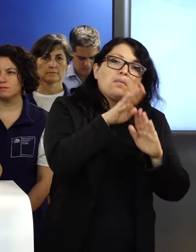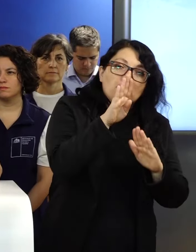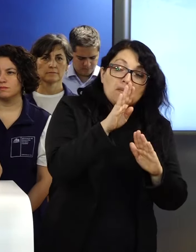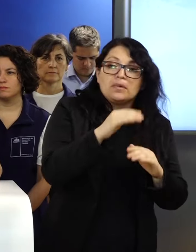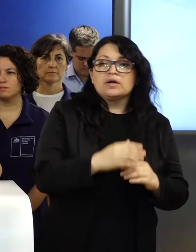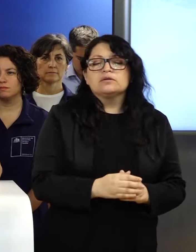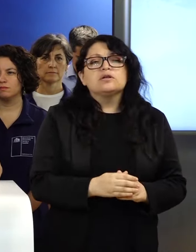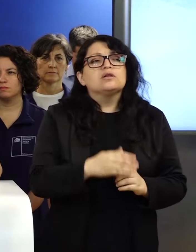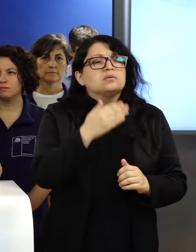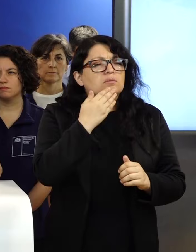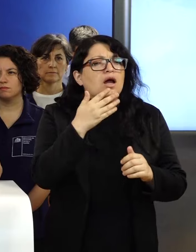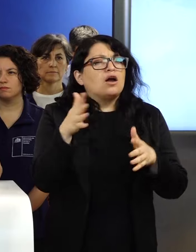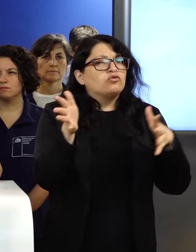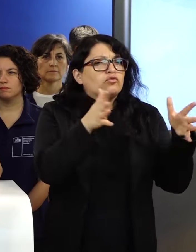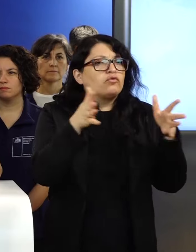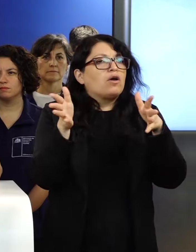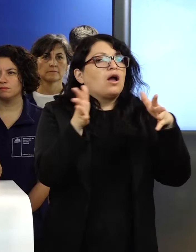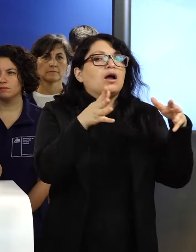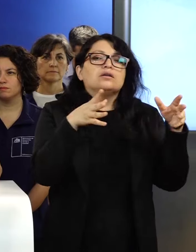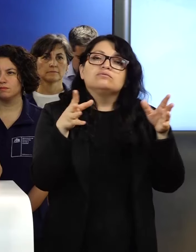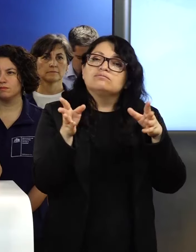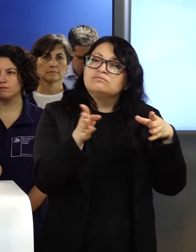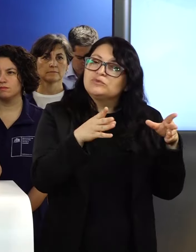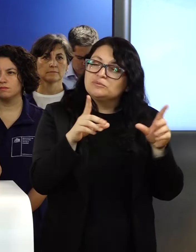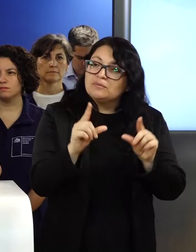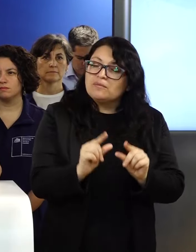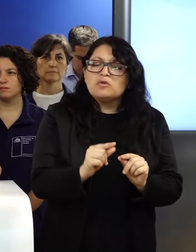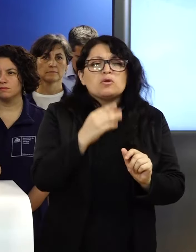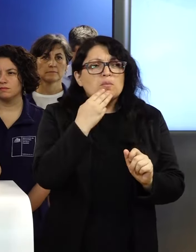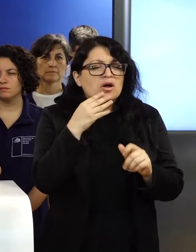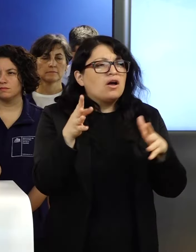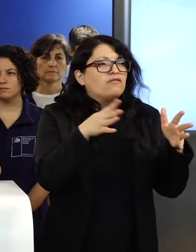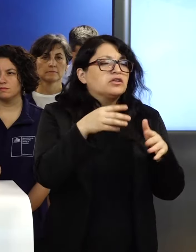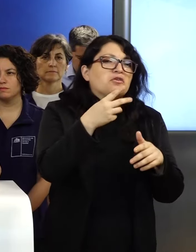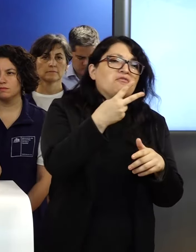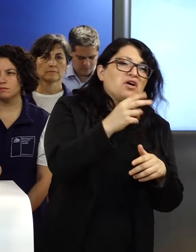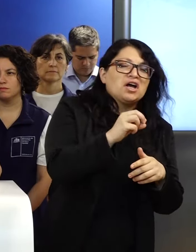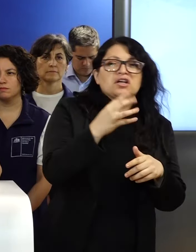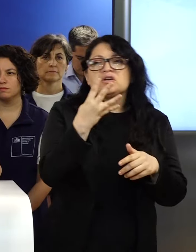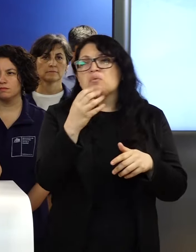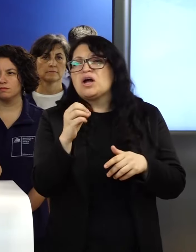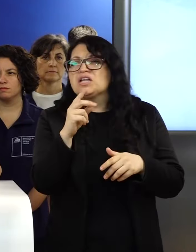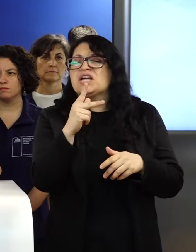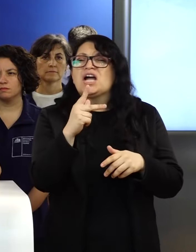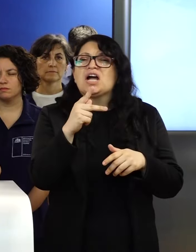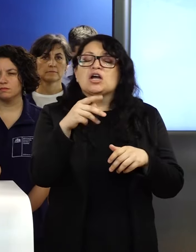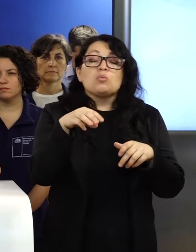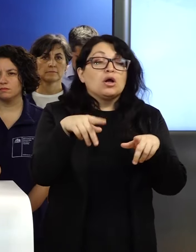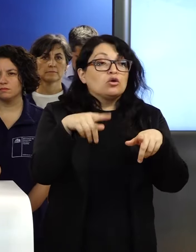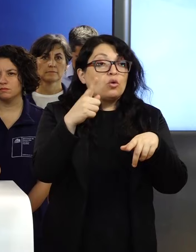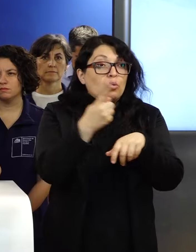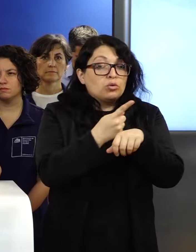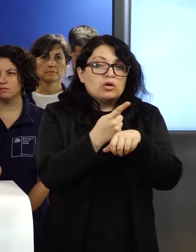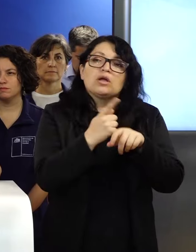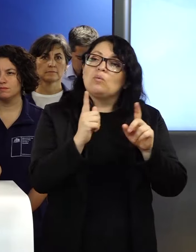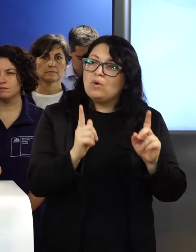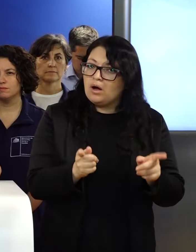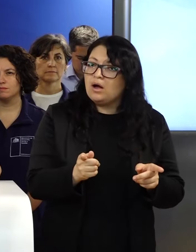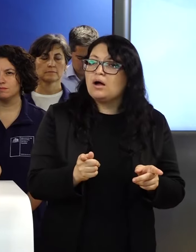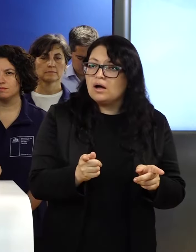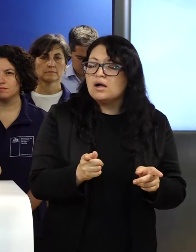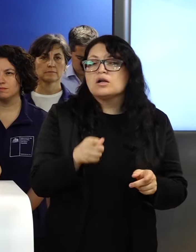disminución del viento, igualmente vientos que van a estar entre 20 y 40 kilómetros por hora, que de todas maneras son